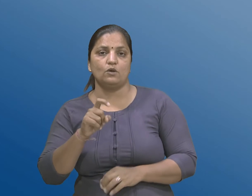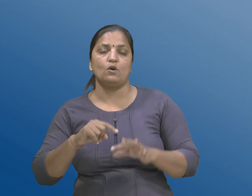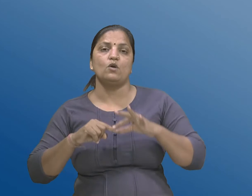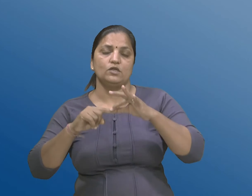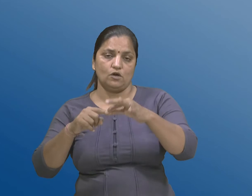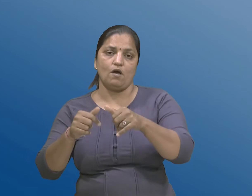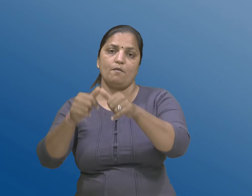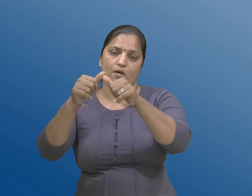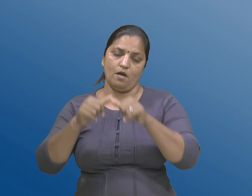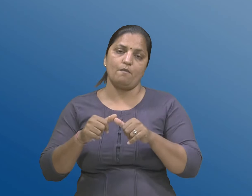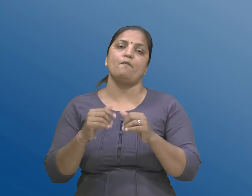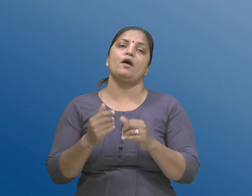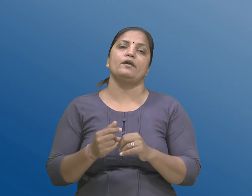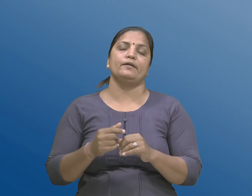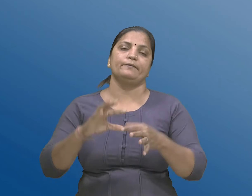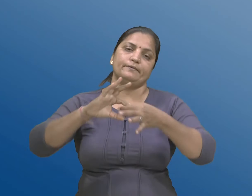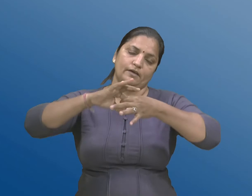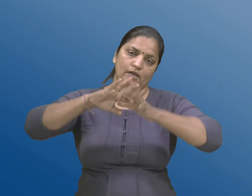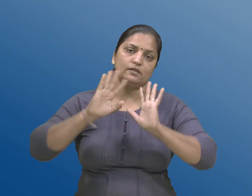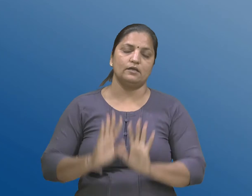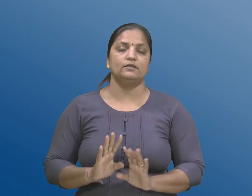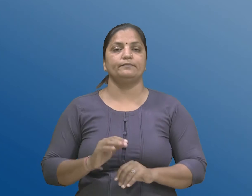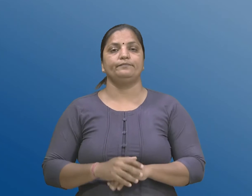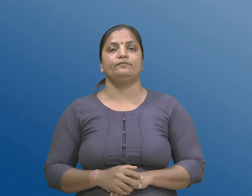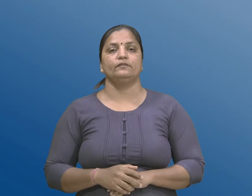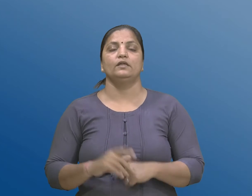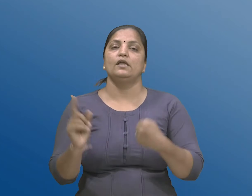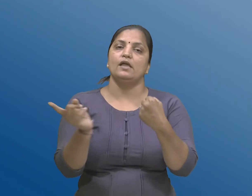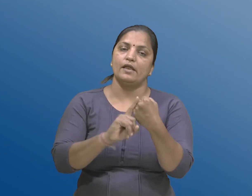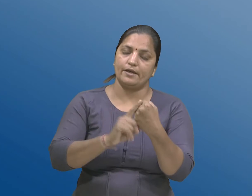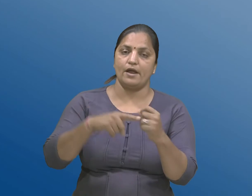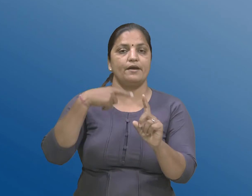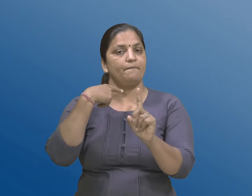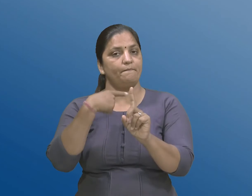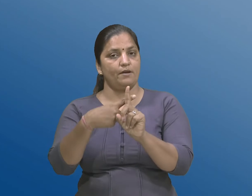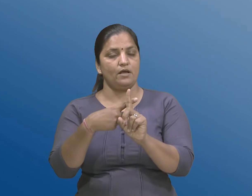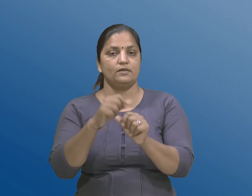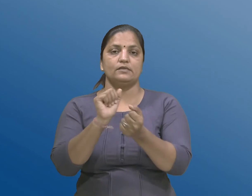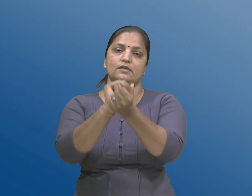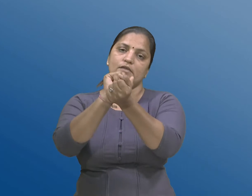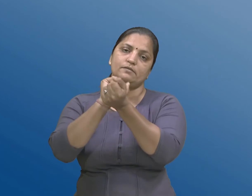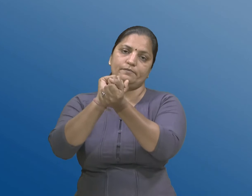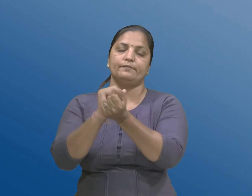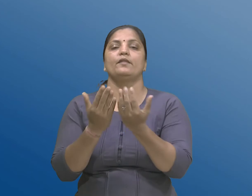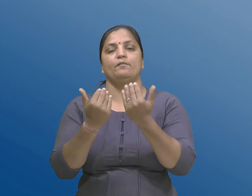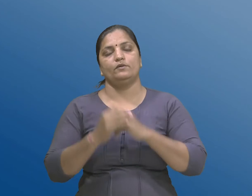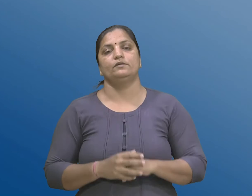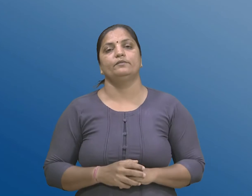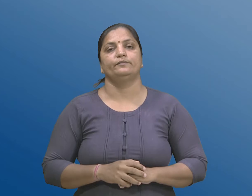तो ते दंड साथे सजापात्र बन छे जे